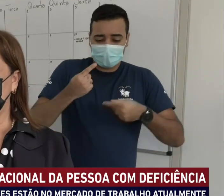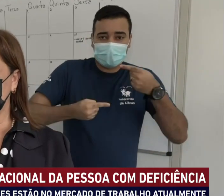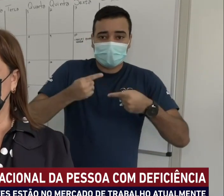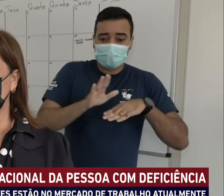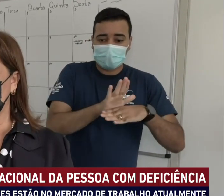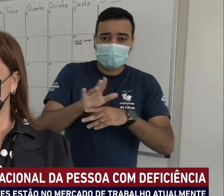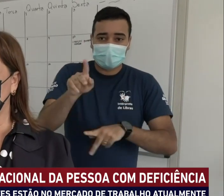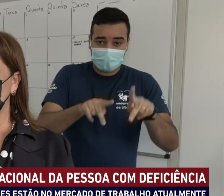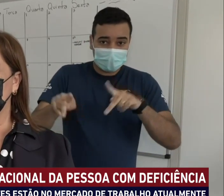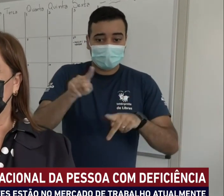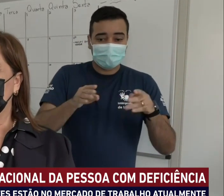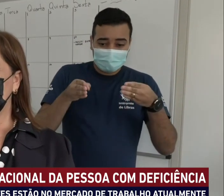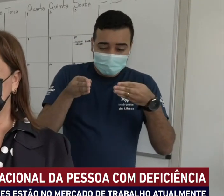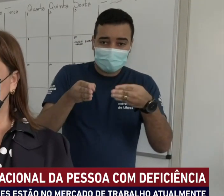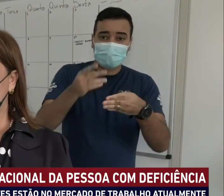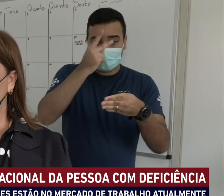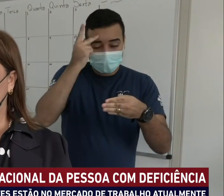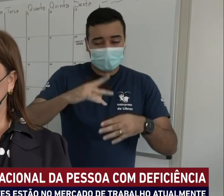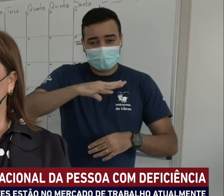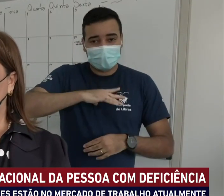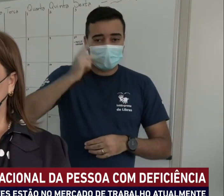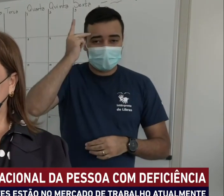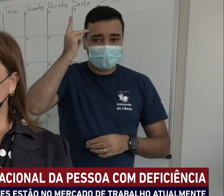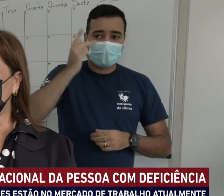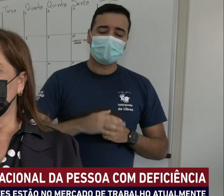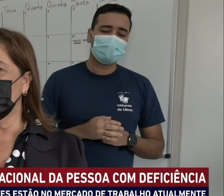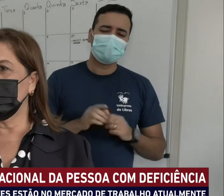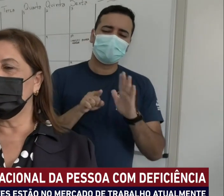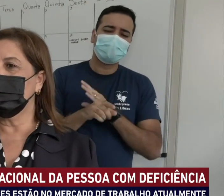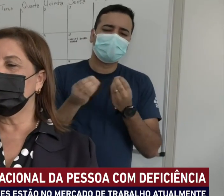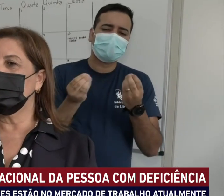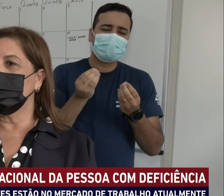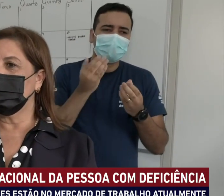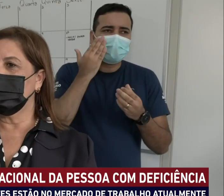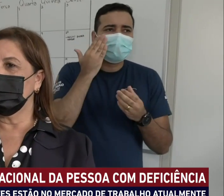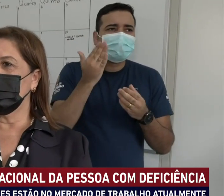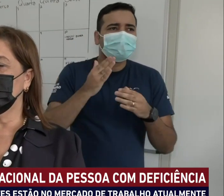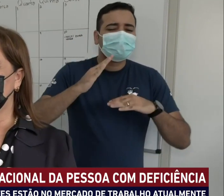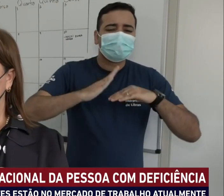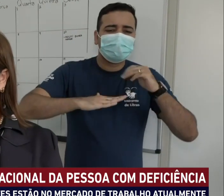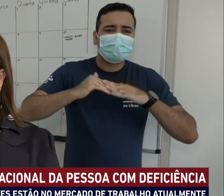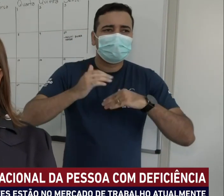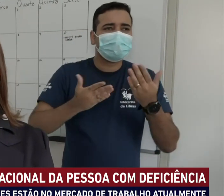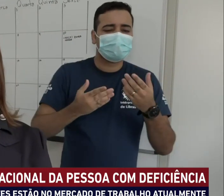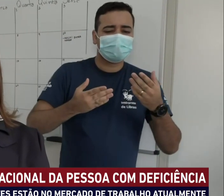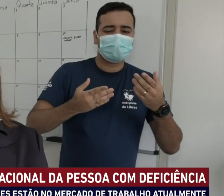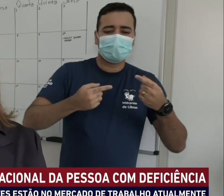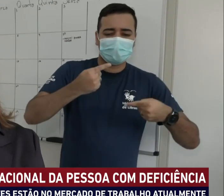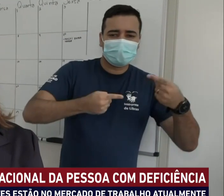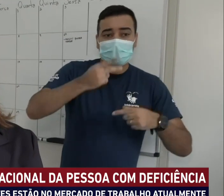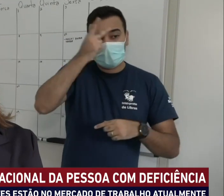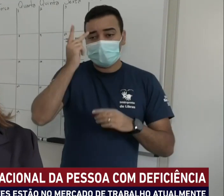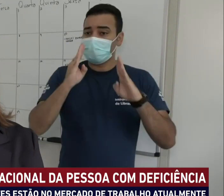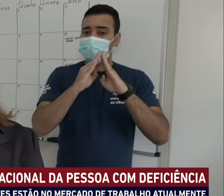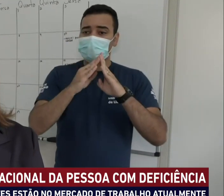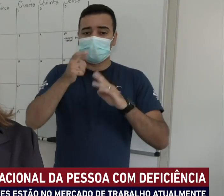efetivas para essas pessoas na cidade de São Paulo. O a gente pode dar de exemplo na prática, tanto de políticas quanto para as pessoas em casa,